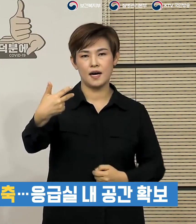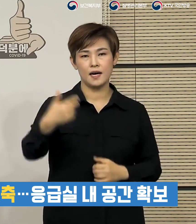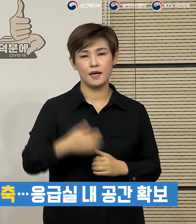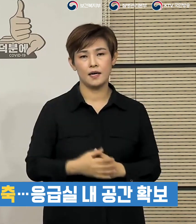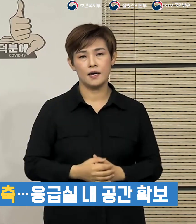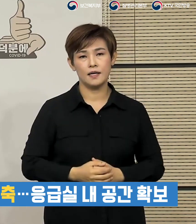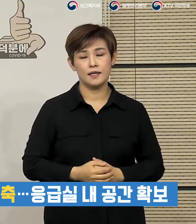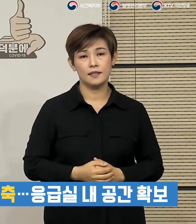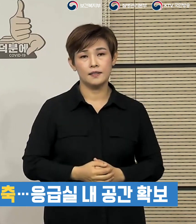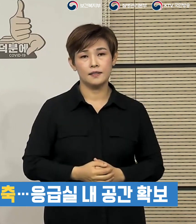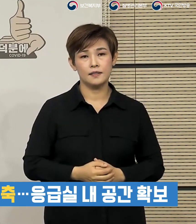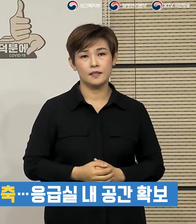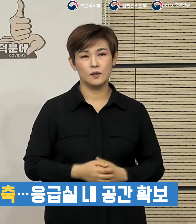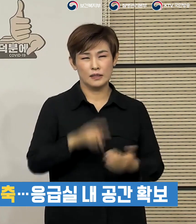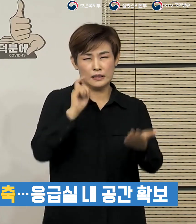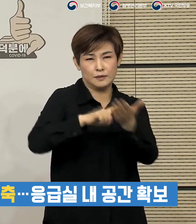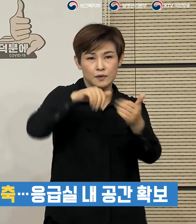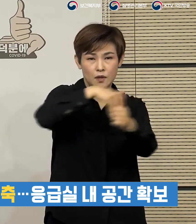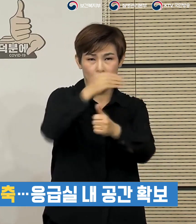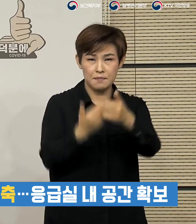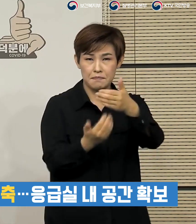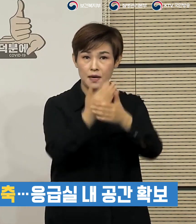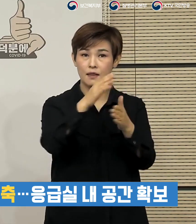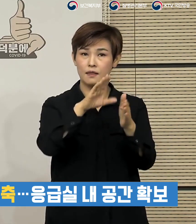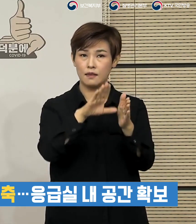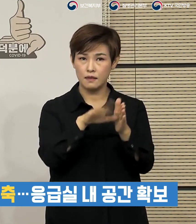말씀드린 대로 응급 상황에서도